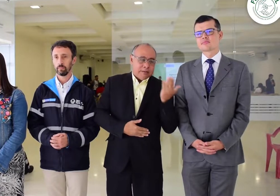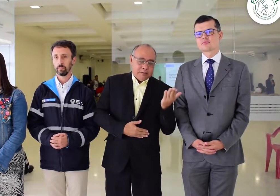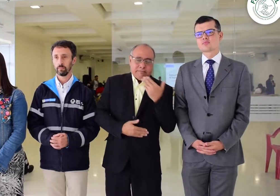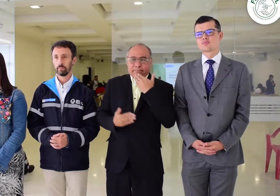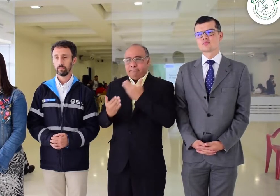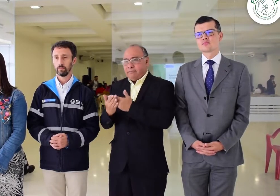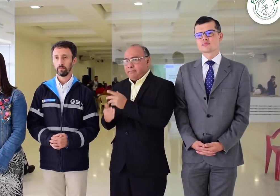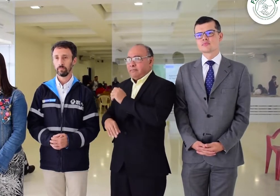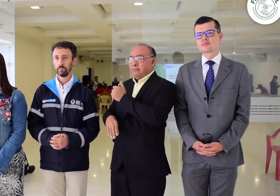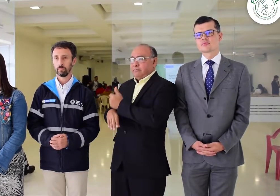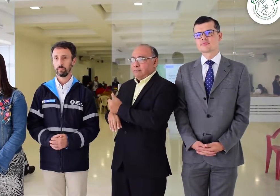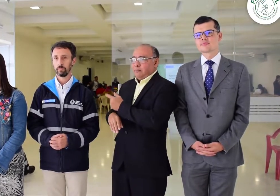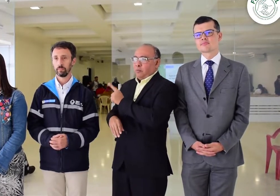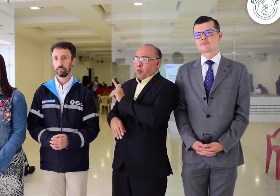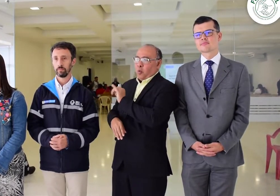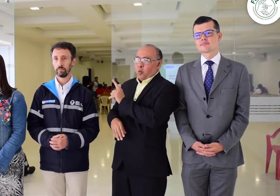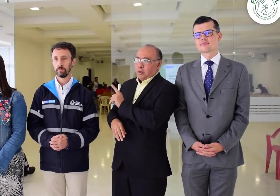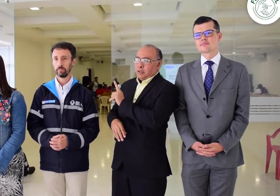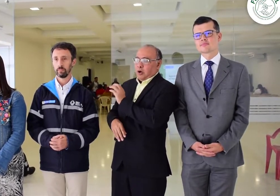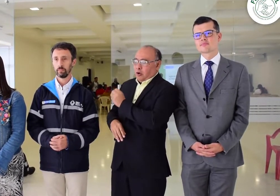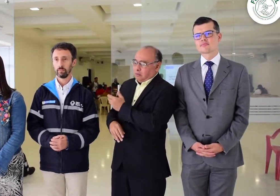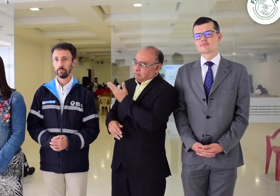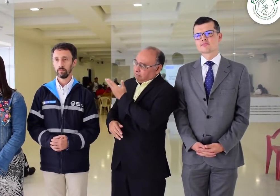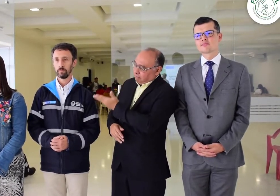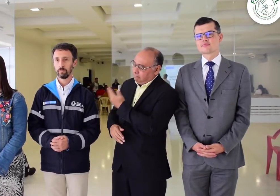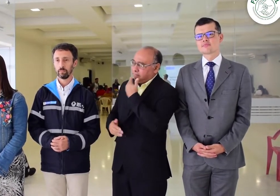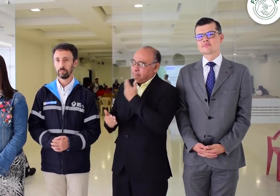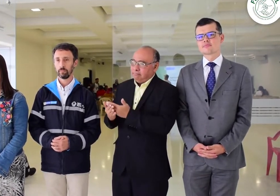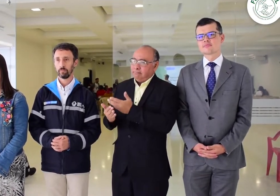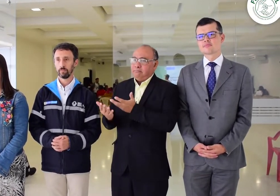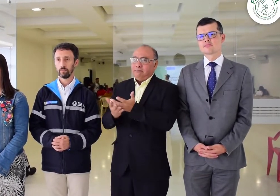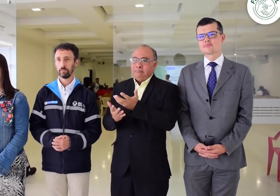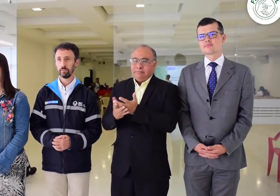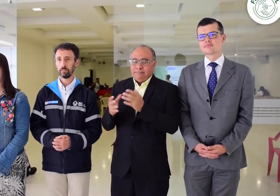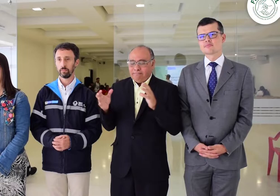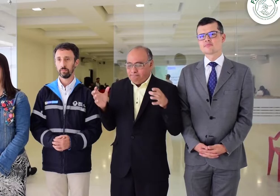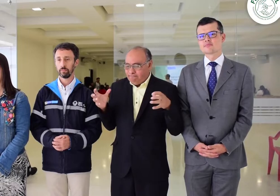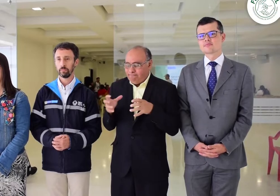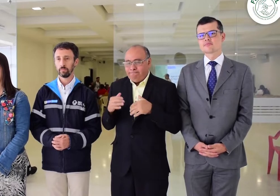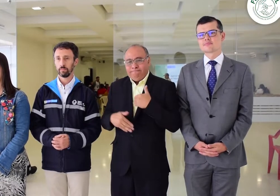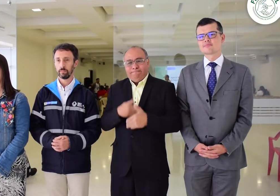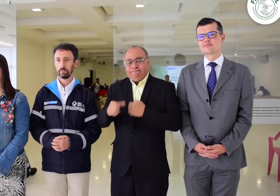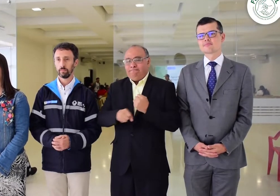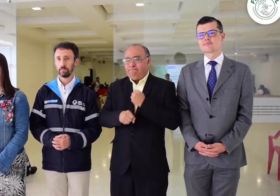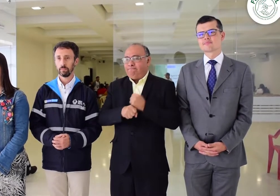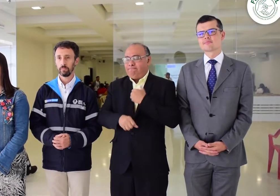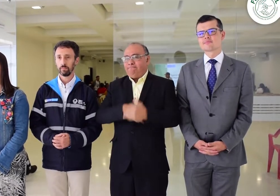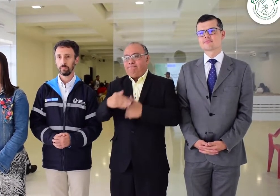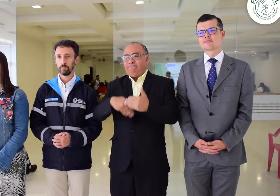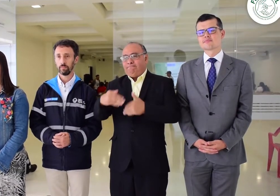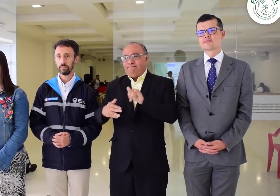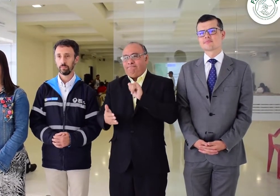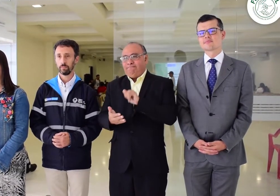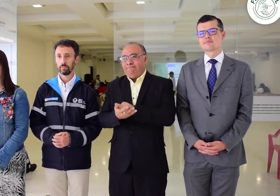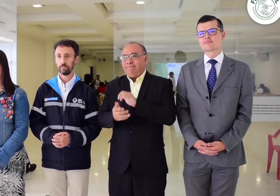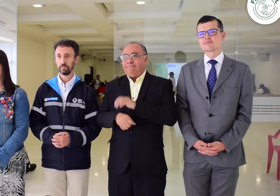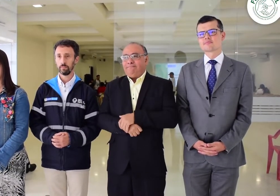darle las gracias tanto al viceministro como al director de la Agencia Nacional de Seguridad Vial como a nuestra consejera presidencial para la